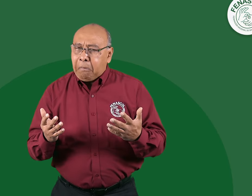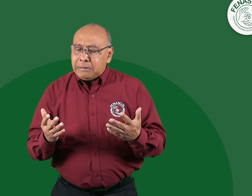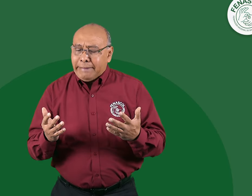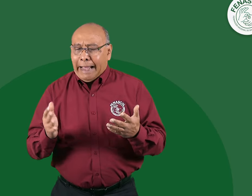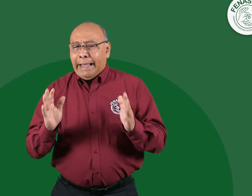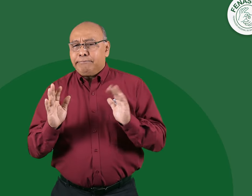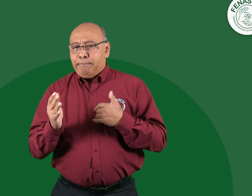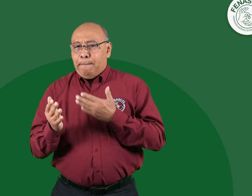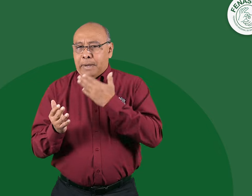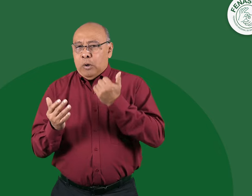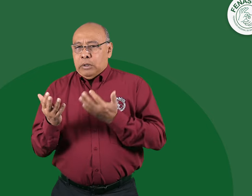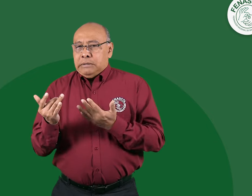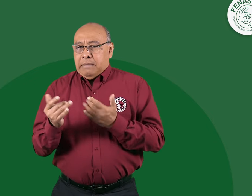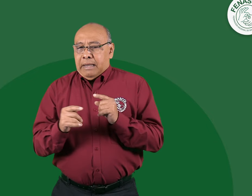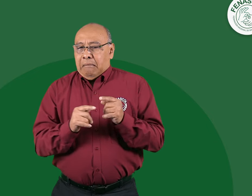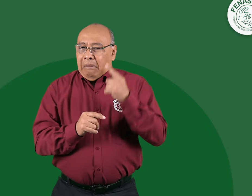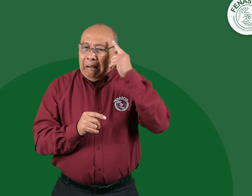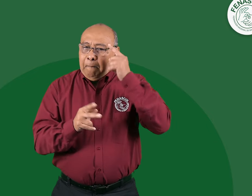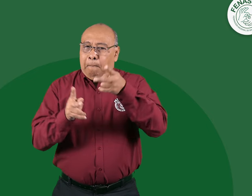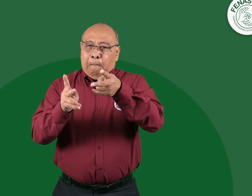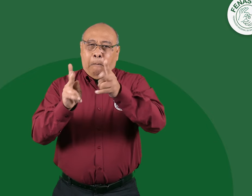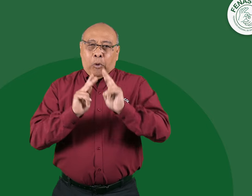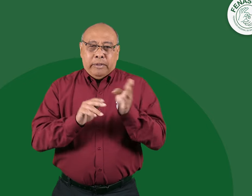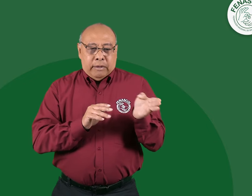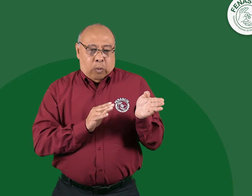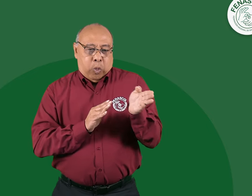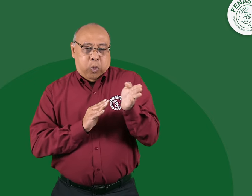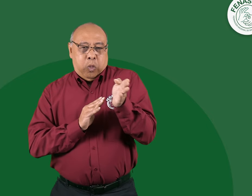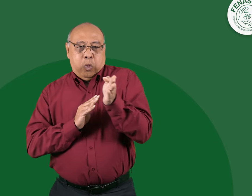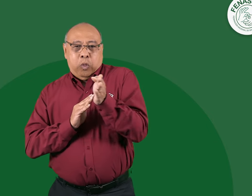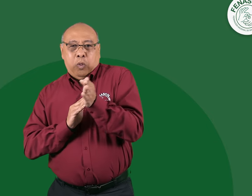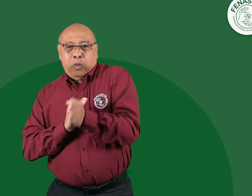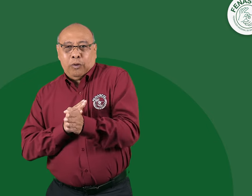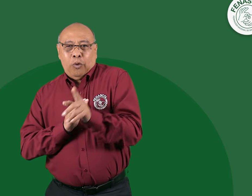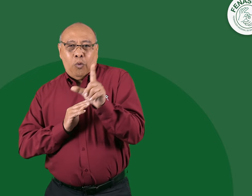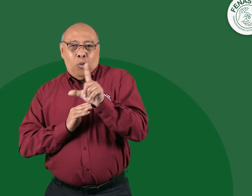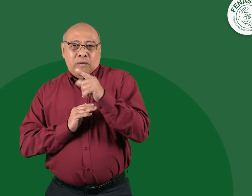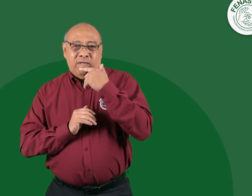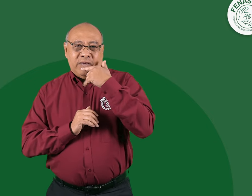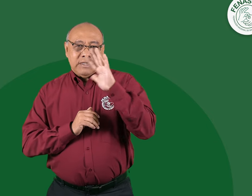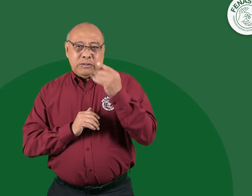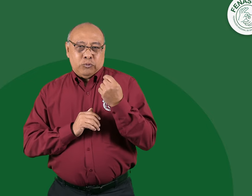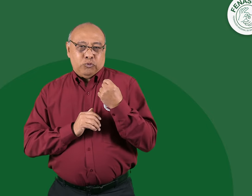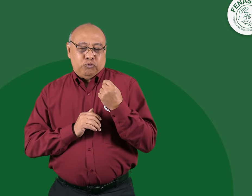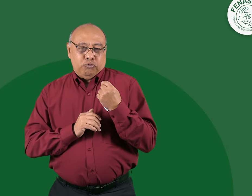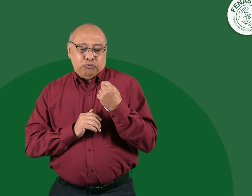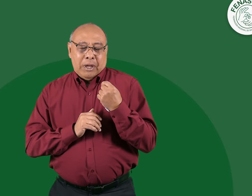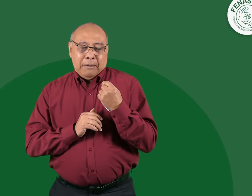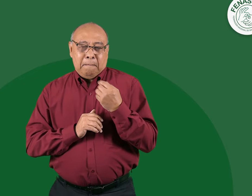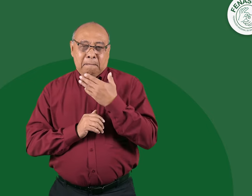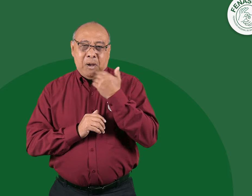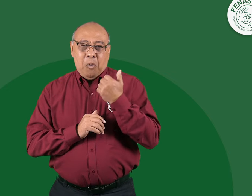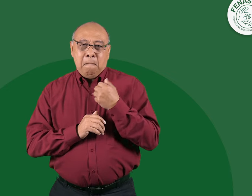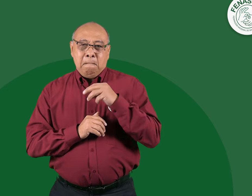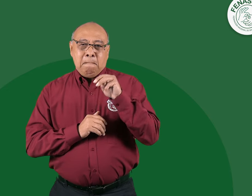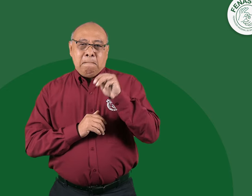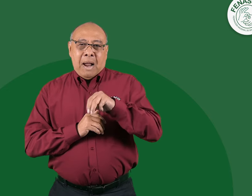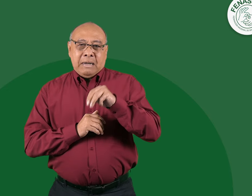Tomamos la decisión de esperar, pensando en que el lunes festivo quizás corría un poco los tiempos, el